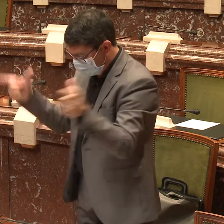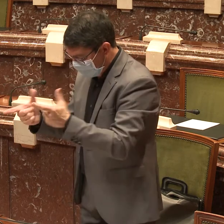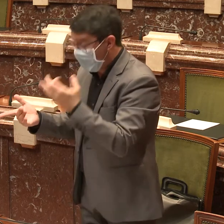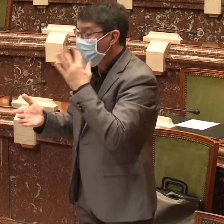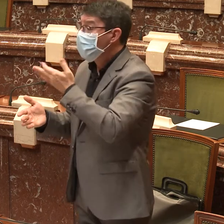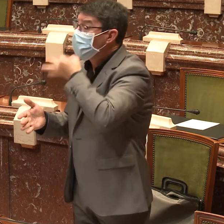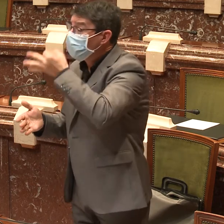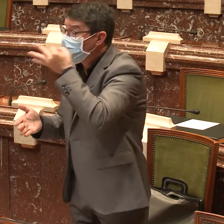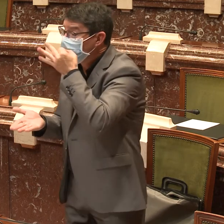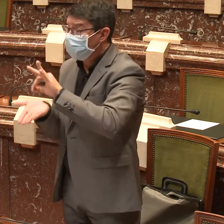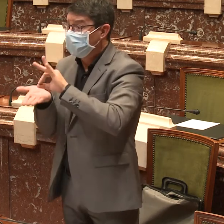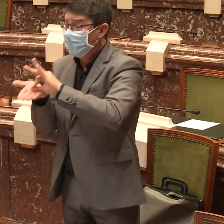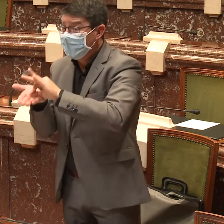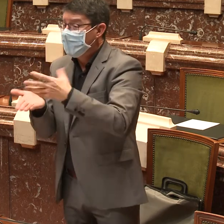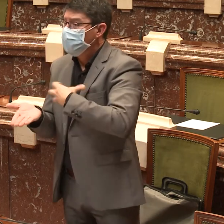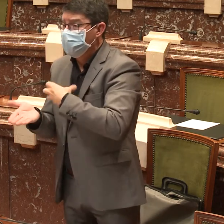hijos, por poner un ejemplo.